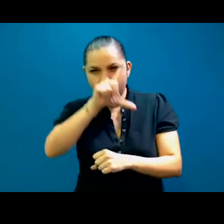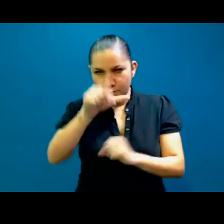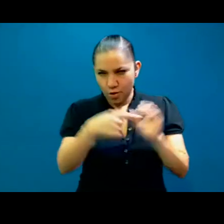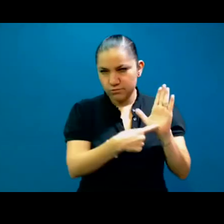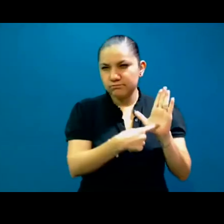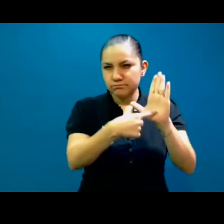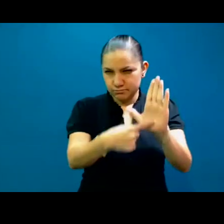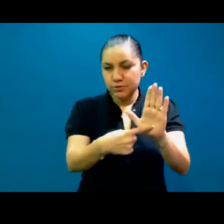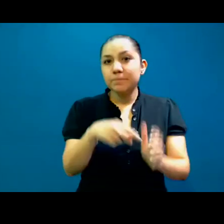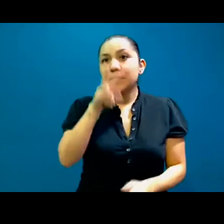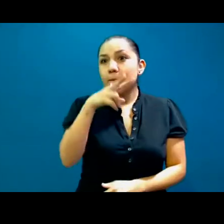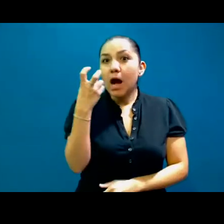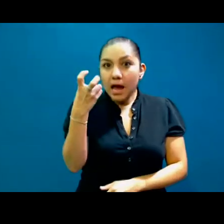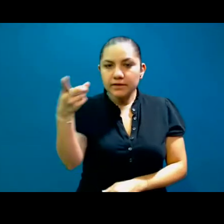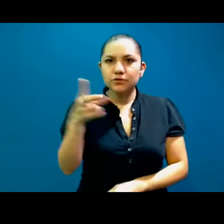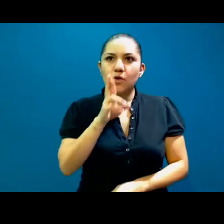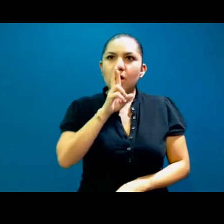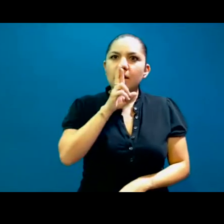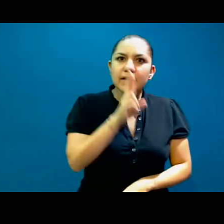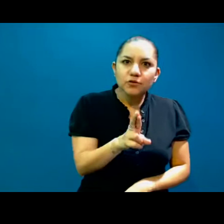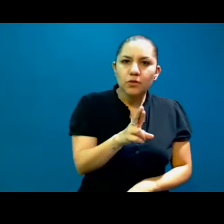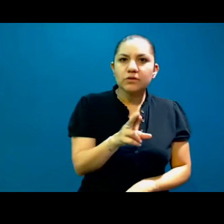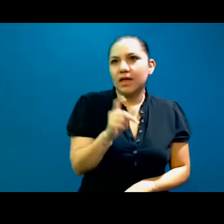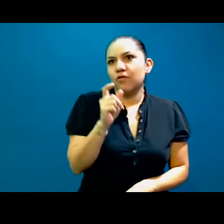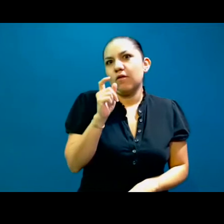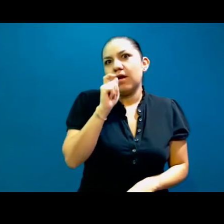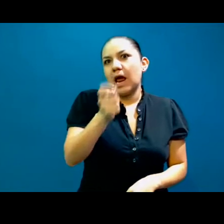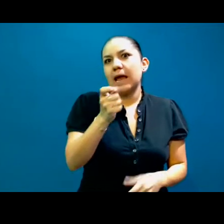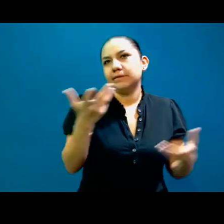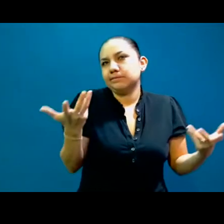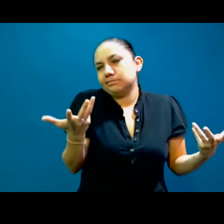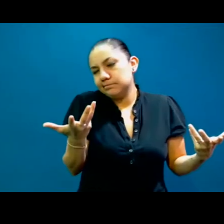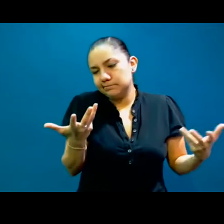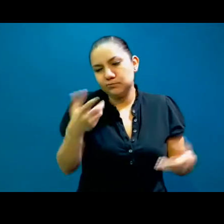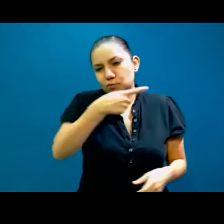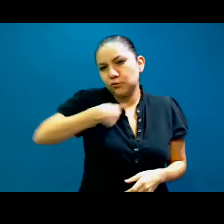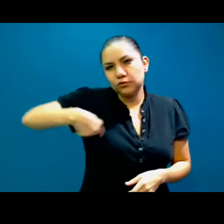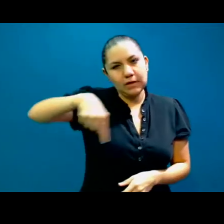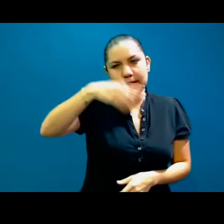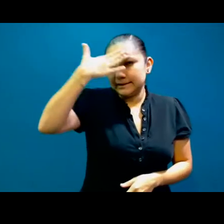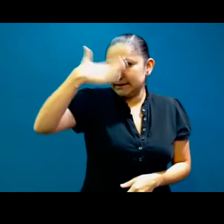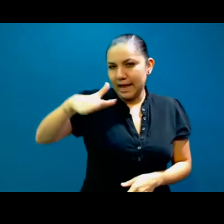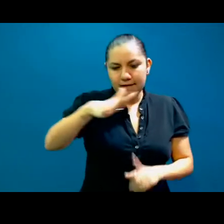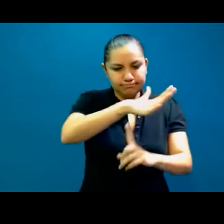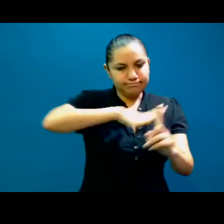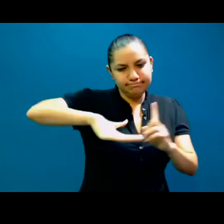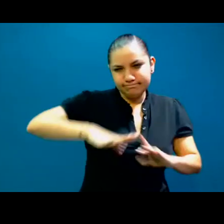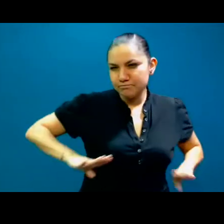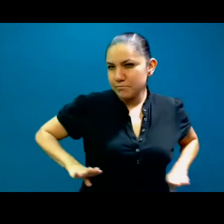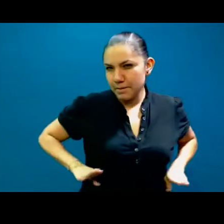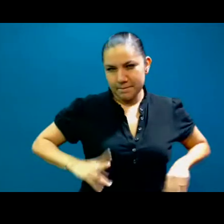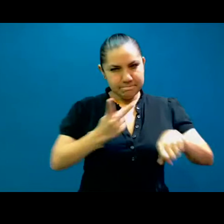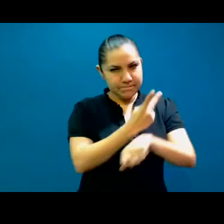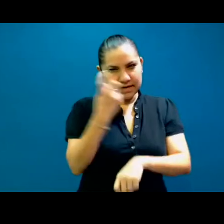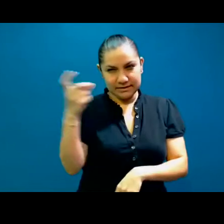que, uy, sorprendentes, vivimos en una sociedad que es así, era lógico que eso iba a arrojar los resultados. Lo que a mí me ha parecido